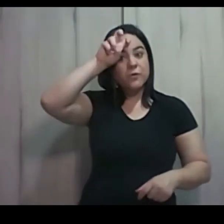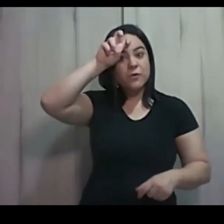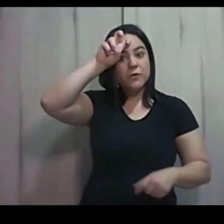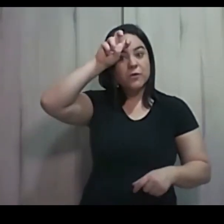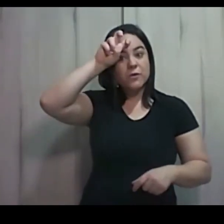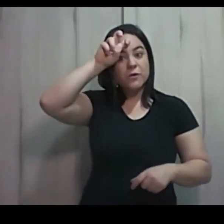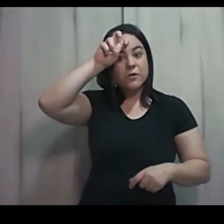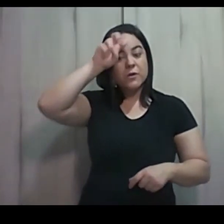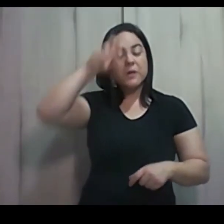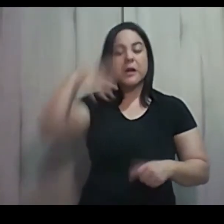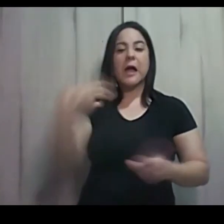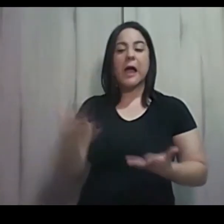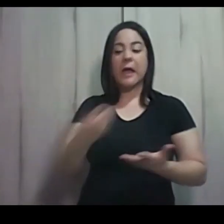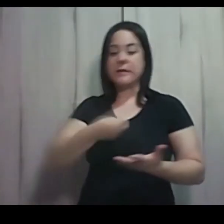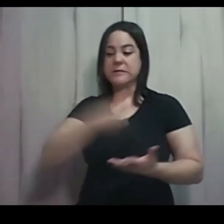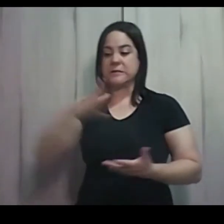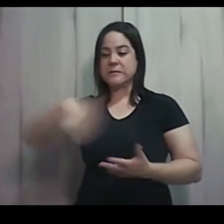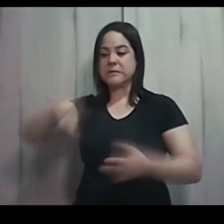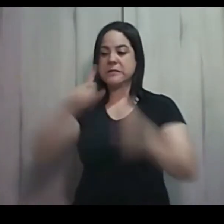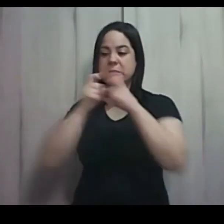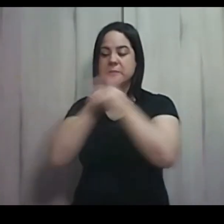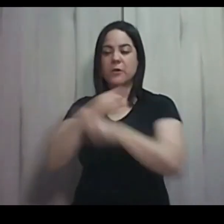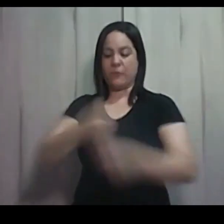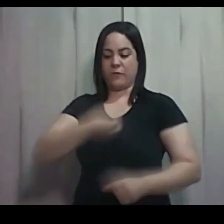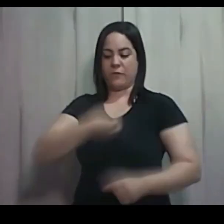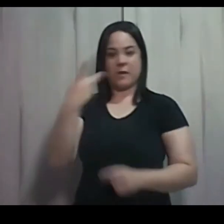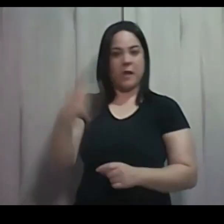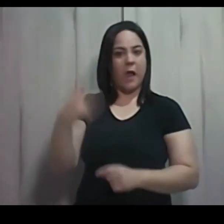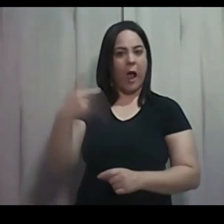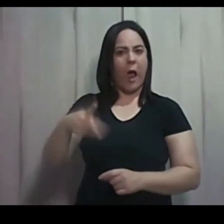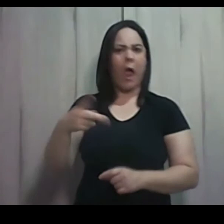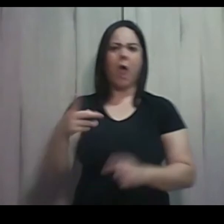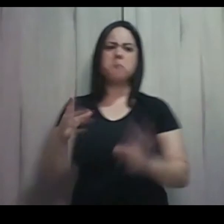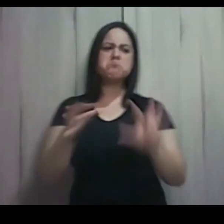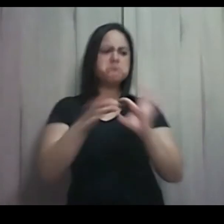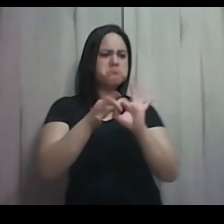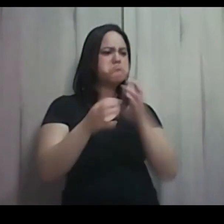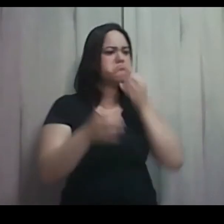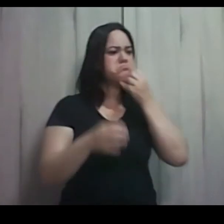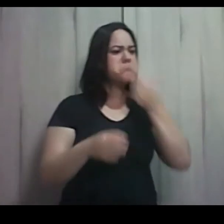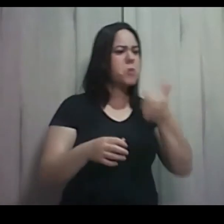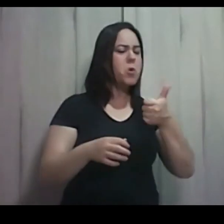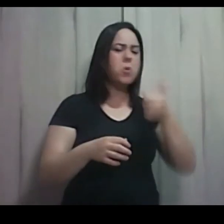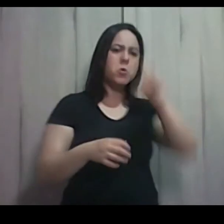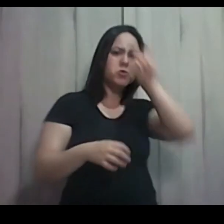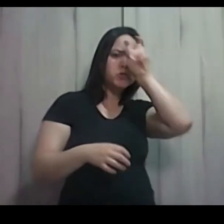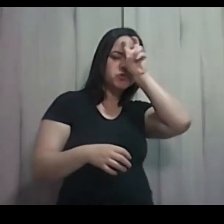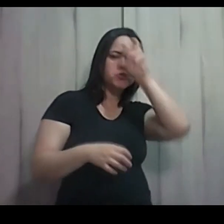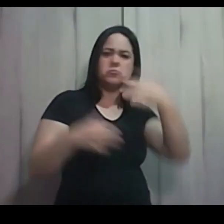lá, os hebreus, convivendo bem junto com os egípcios, e tudo ia bem, e o país prosperou.